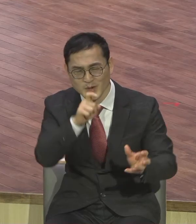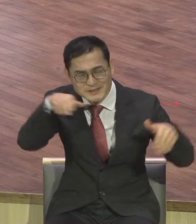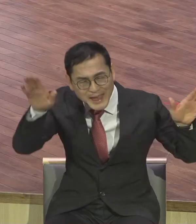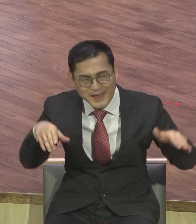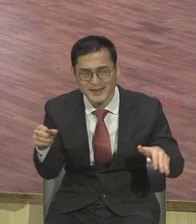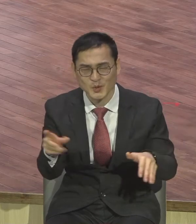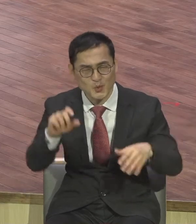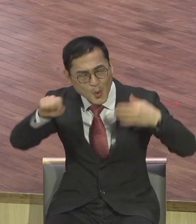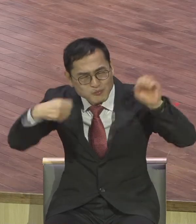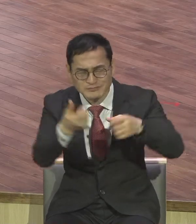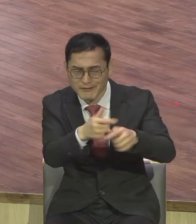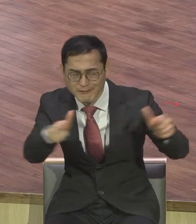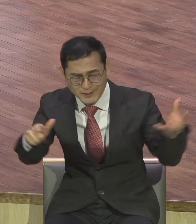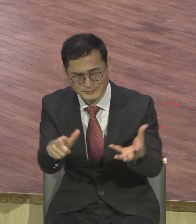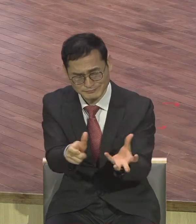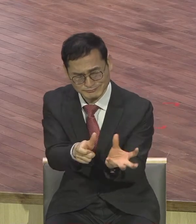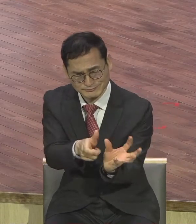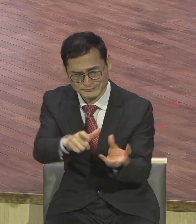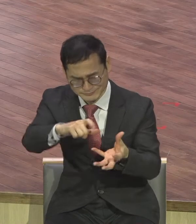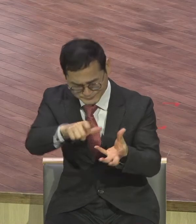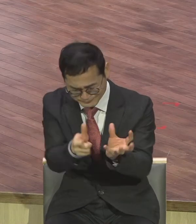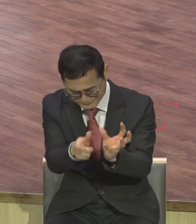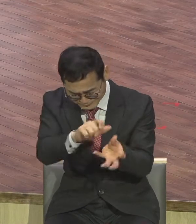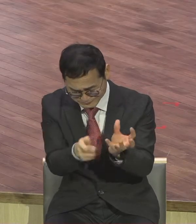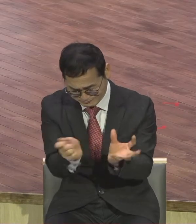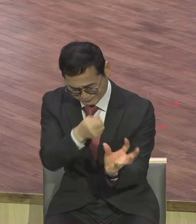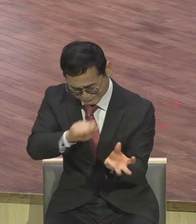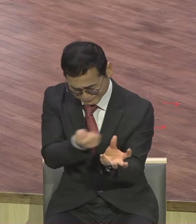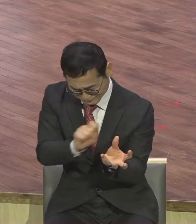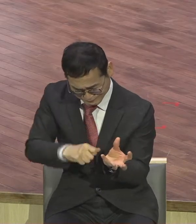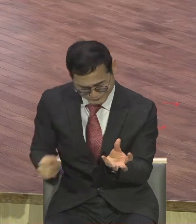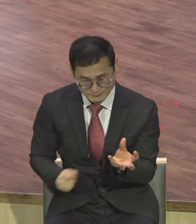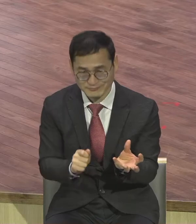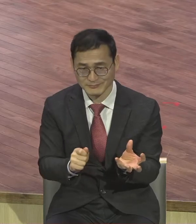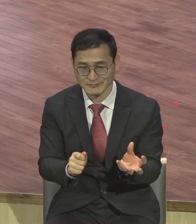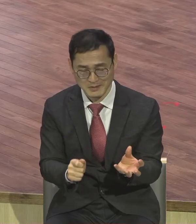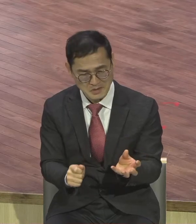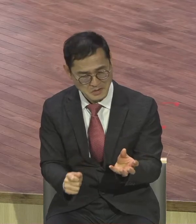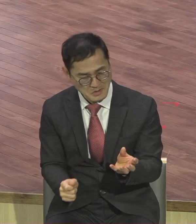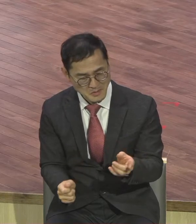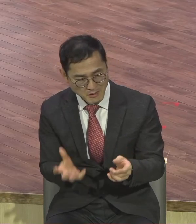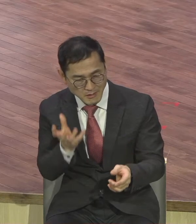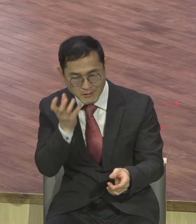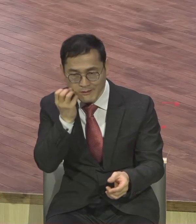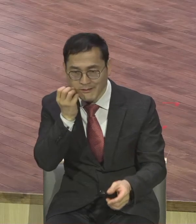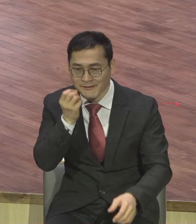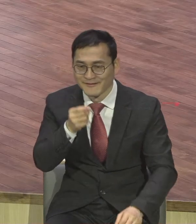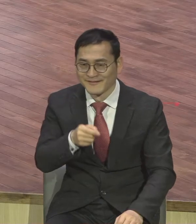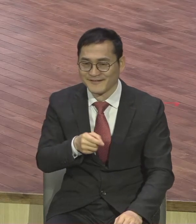특출한 재능을 가진 사람 그런 사람들을 소개하는 프로그램이 이 생활 달인인데요